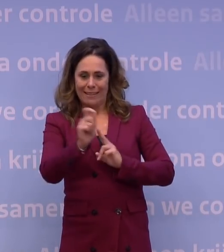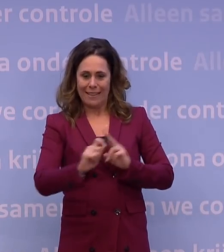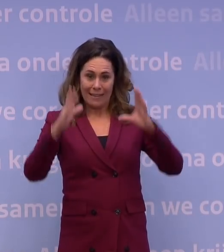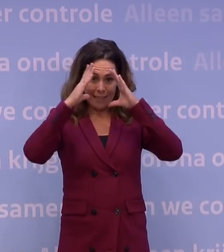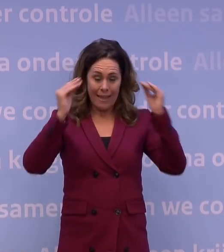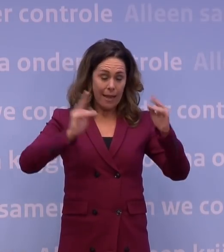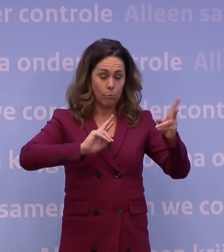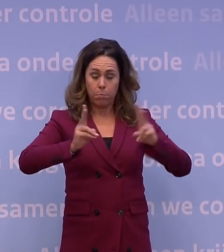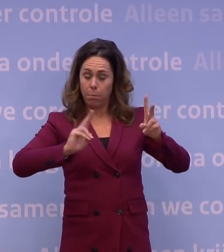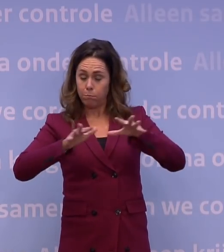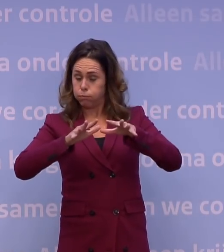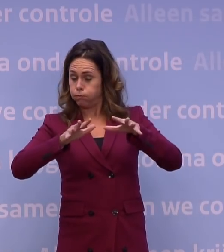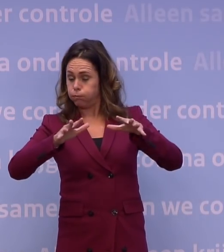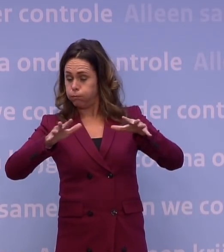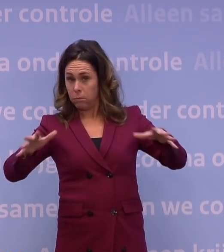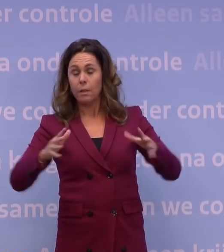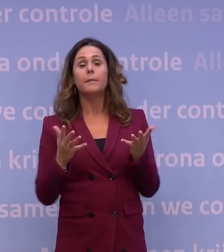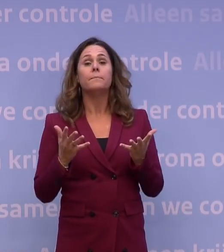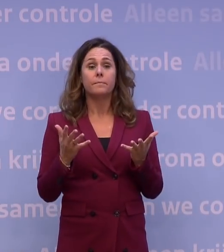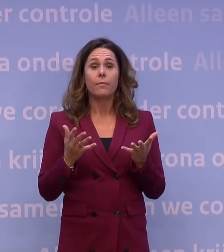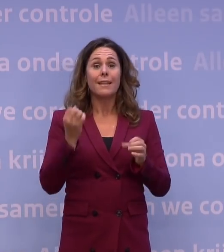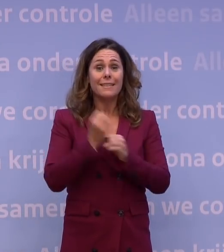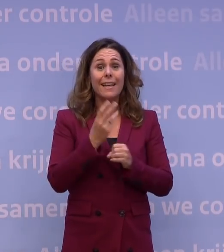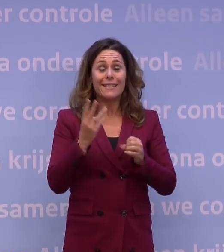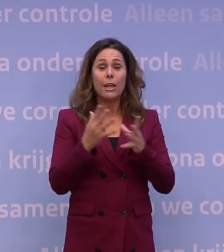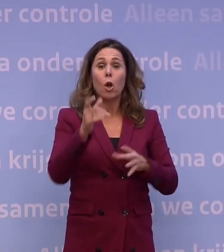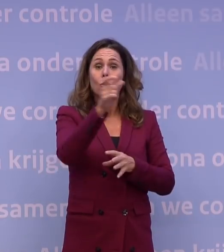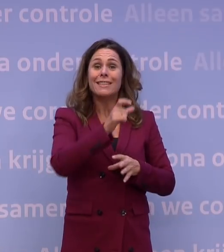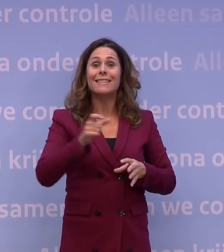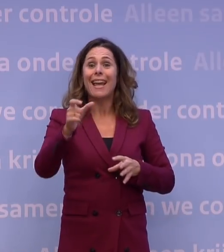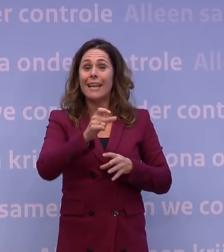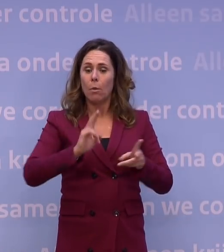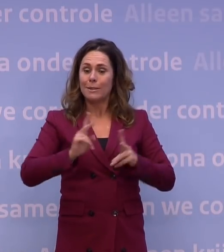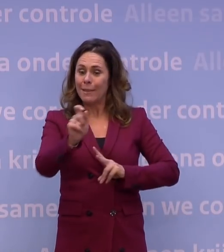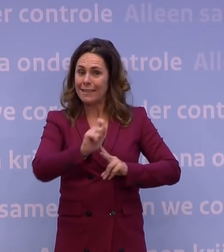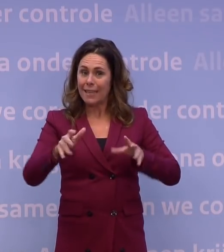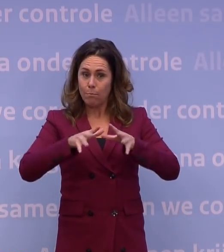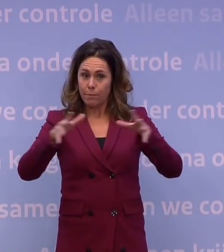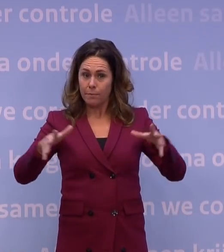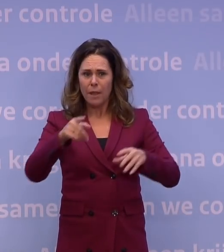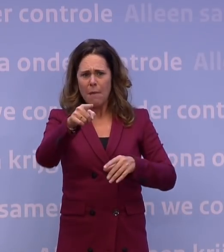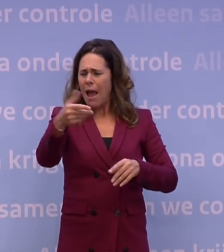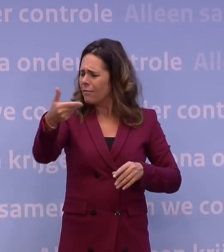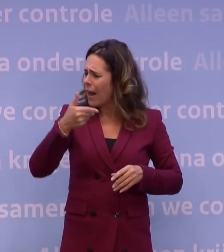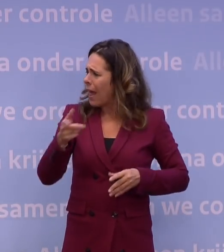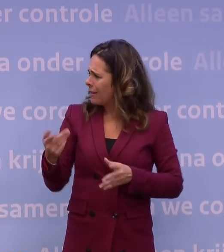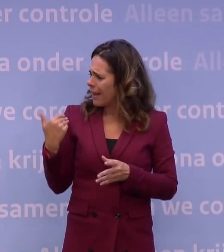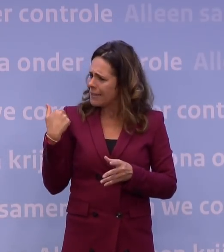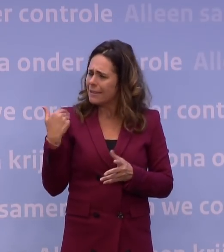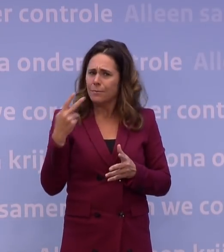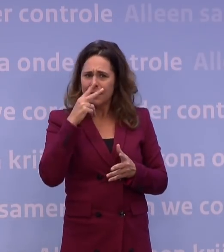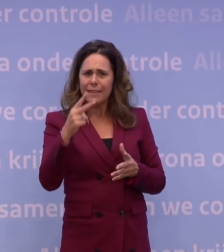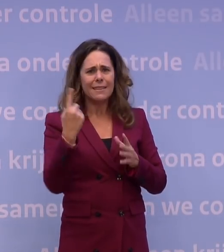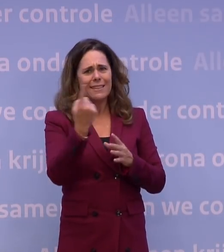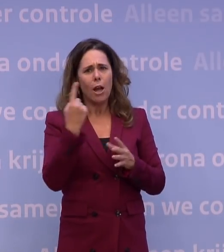we nu zien in een aantal grote steden, namelijk in deze drie op zijn minst, dat de besmettingsgraad toe is genomen. dan, want u heeft het er net over dat u ziet, nou, dat zijn niet